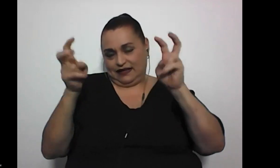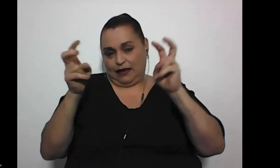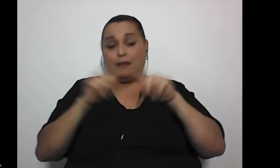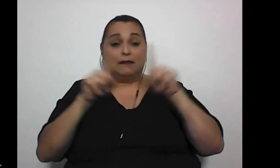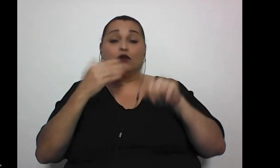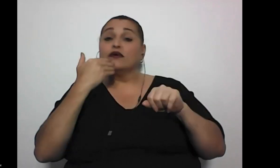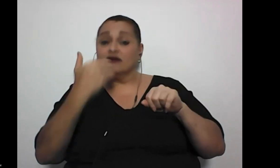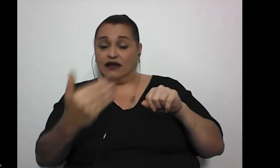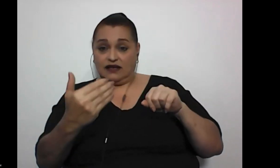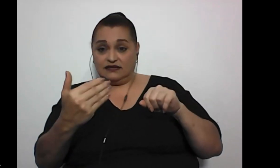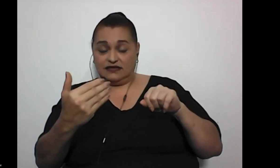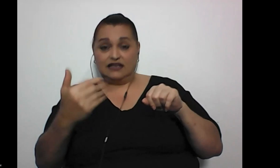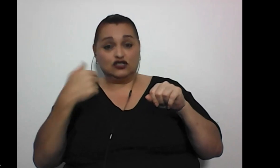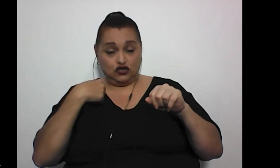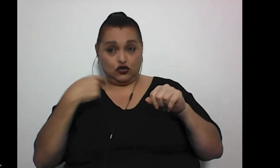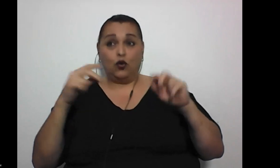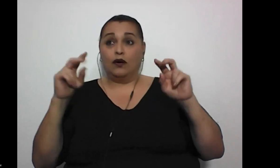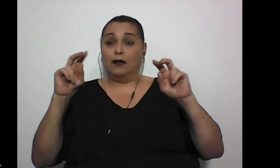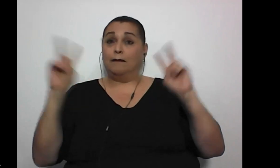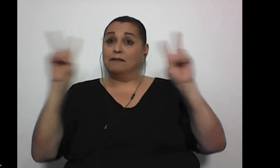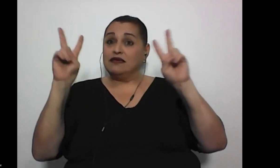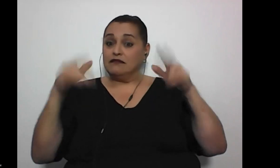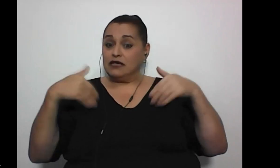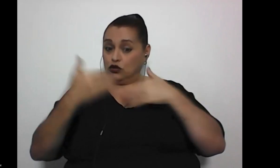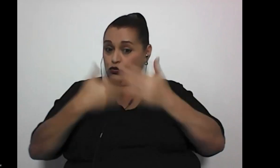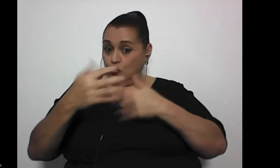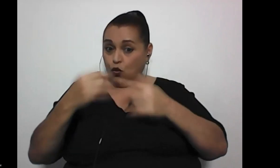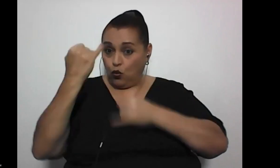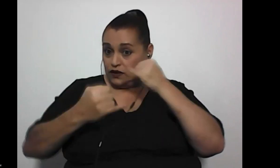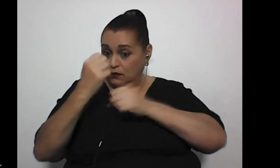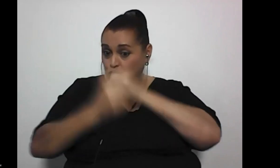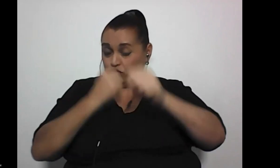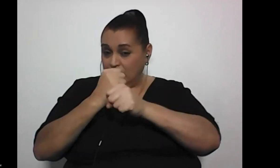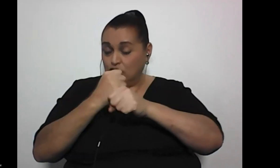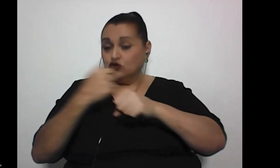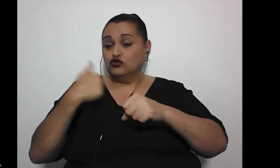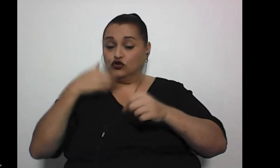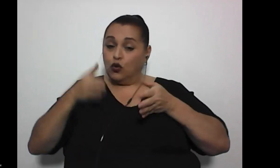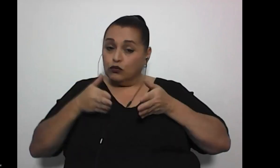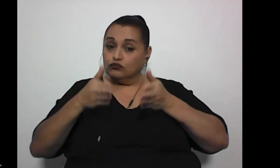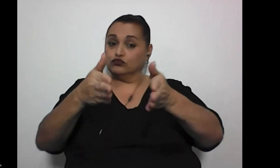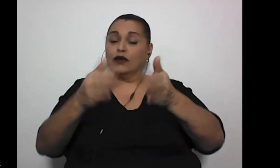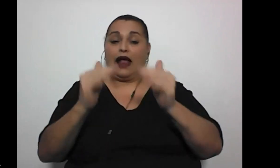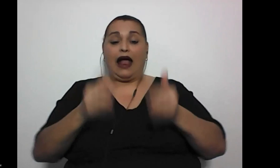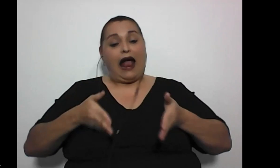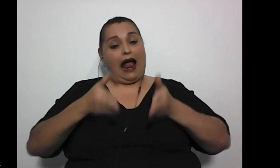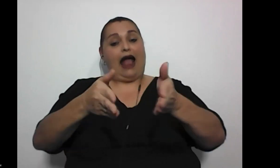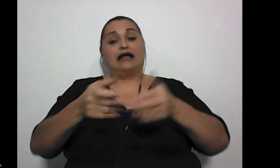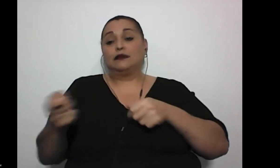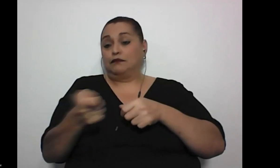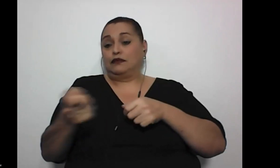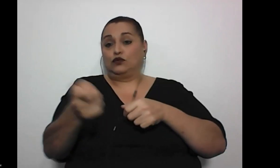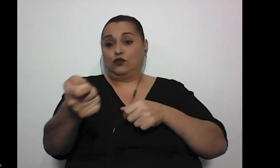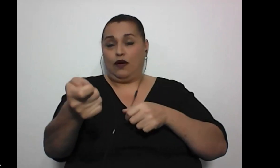gracias a lo que he vivido en los últimos años yo voy por la calle con mi bastón porque yo no tengo campos visuales